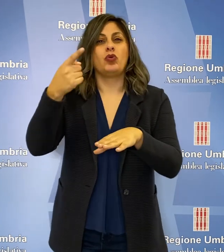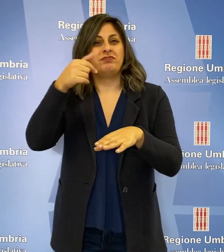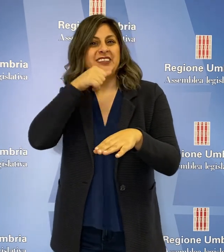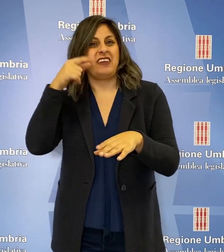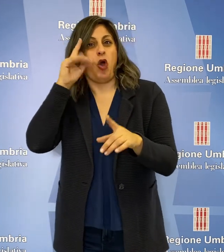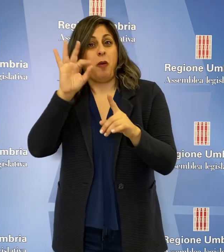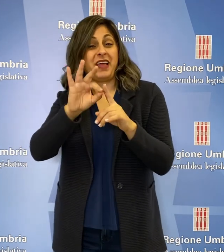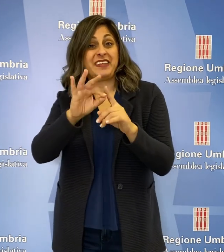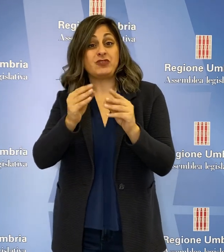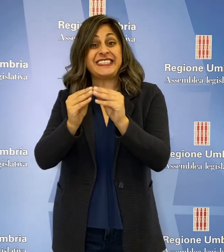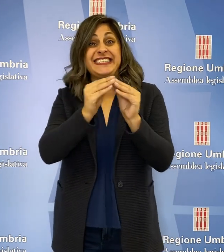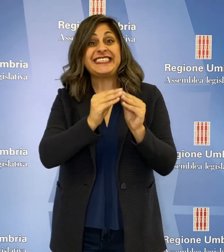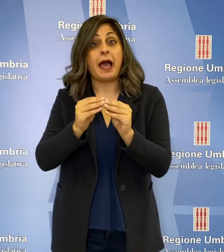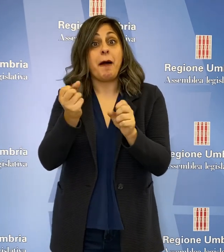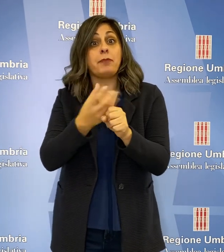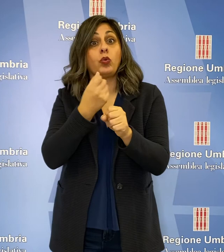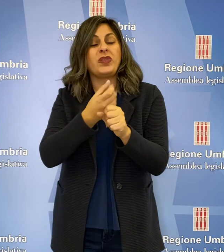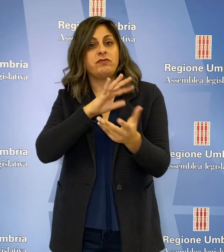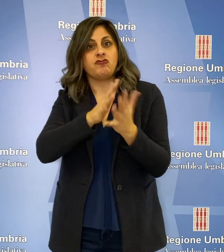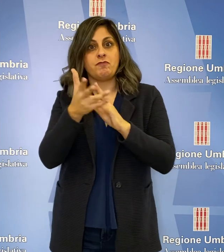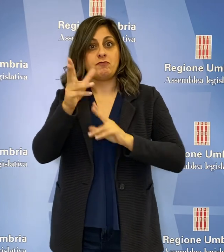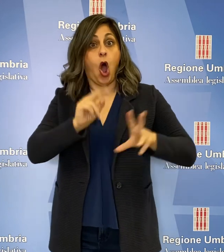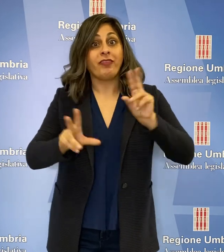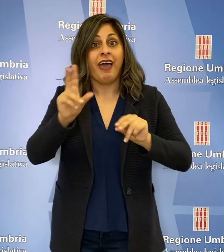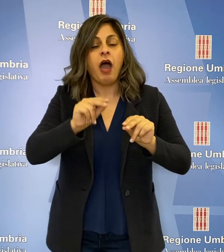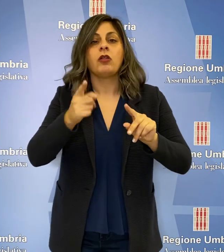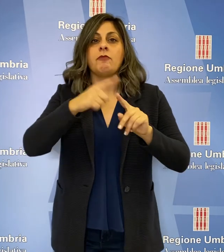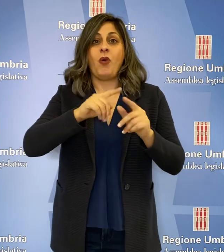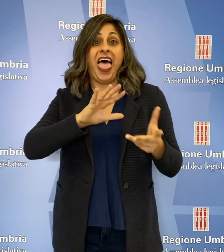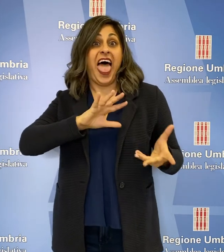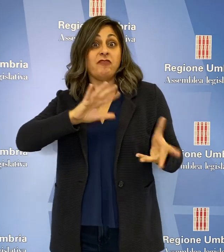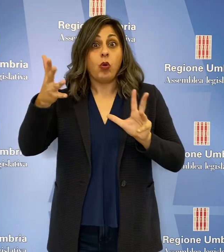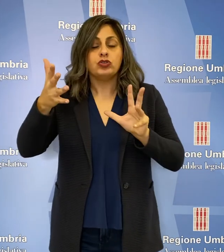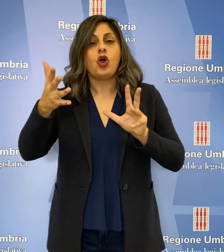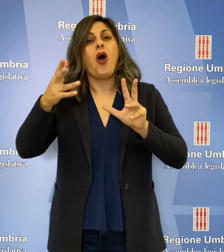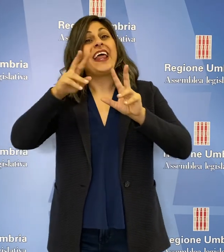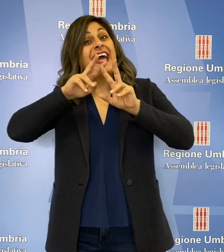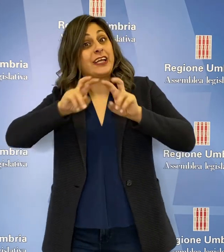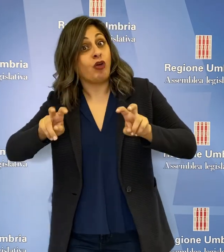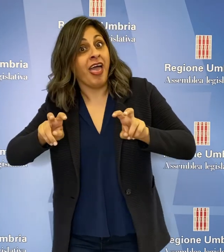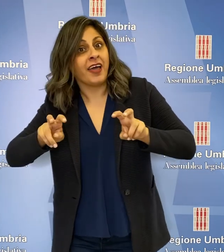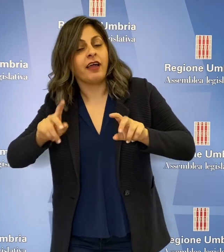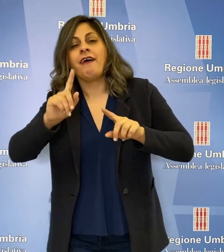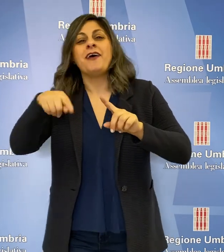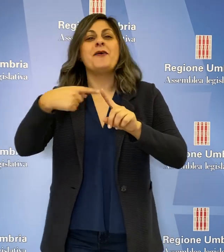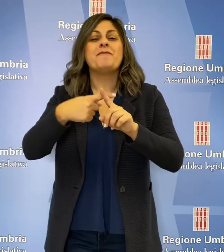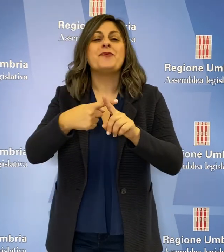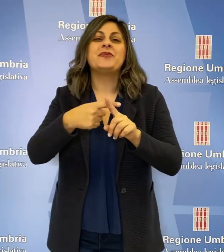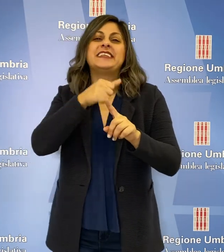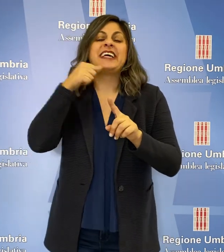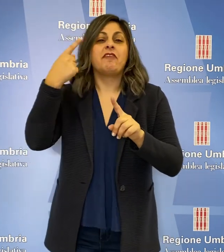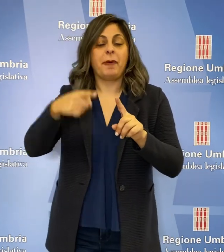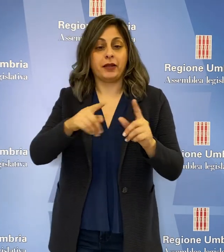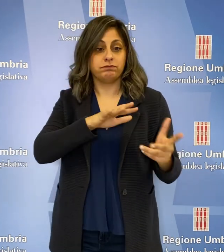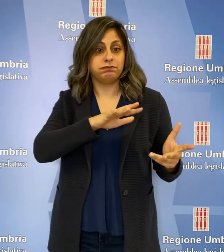rivolti alla modernizzazione del sistema produttivo, di evoluzione, della ricerca e soprattutto per la